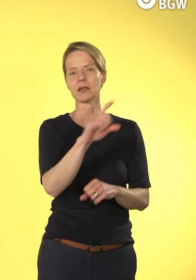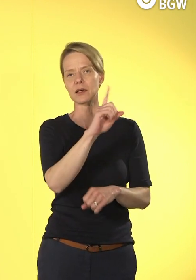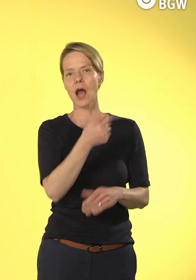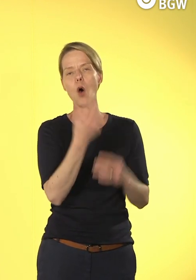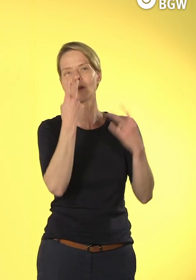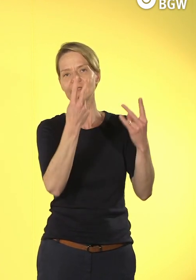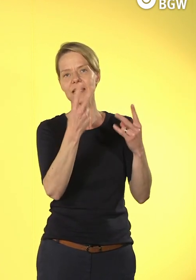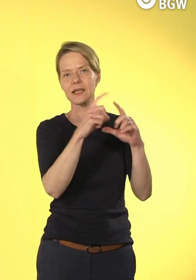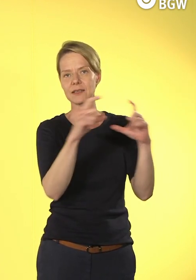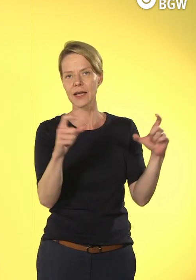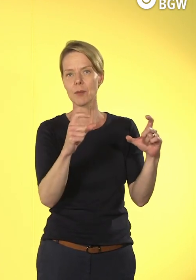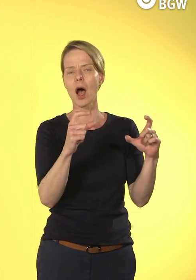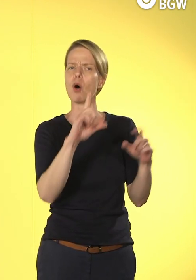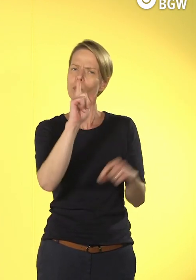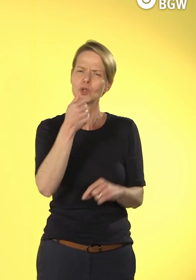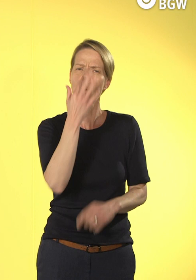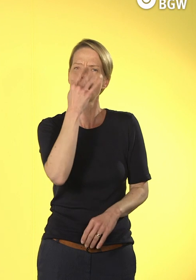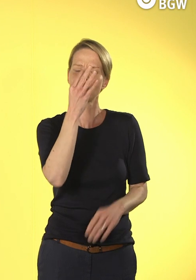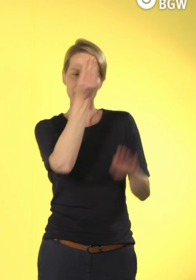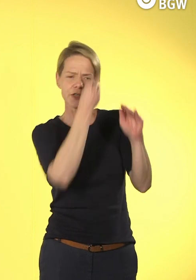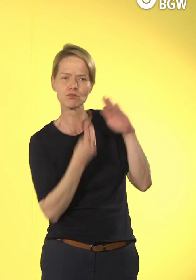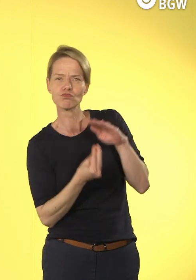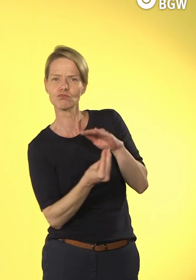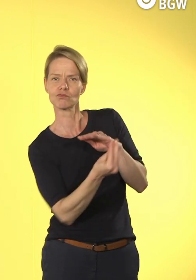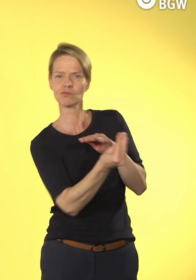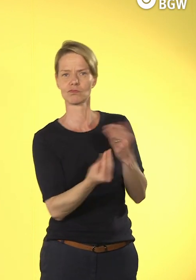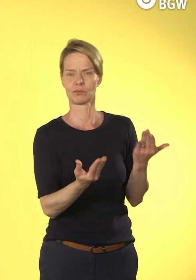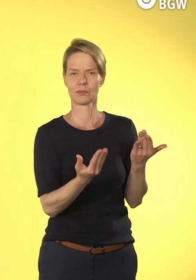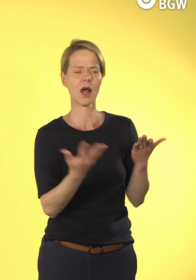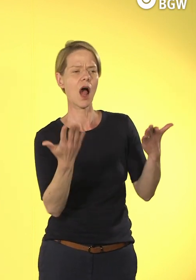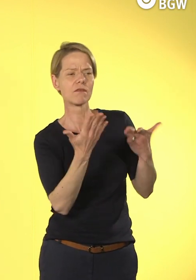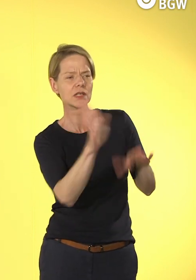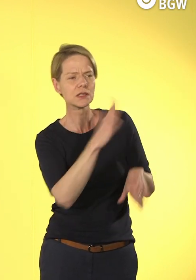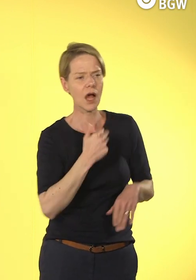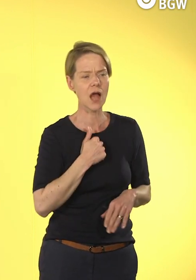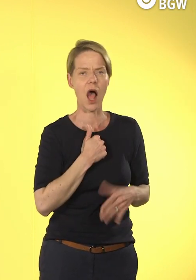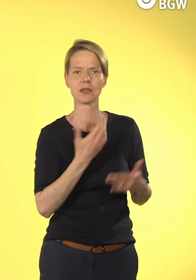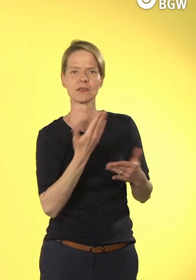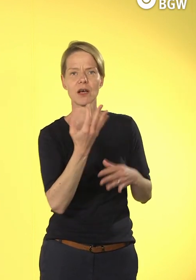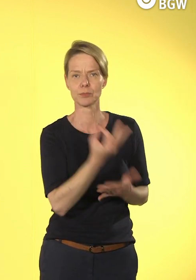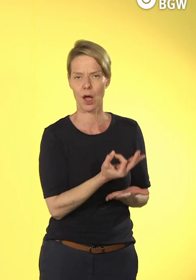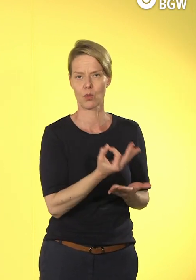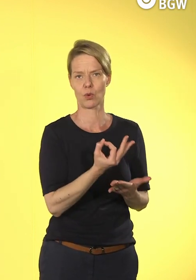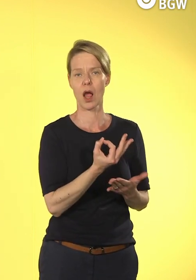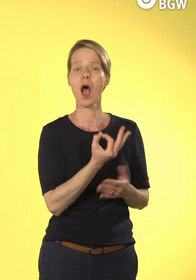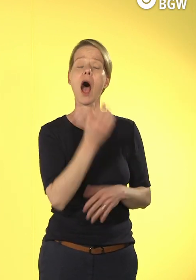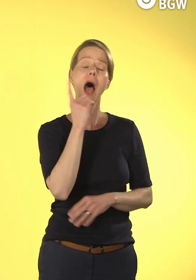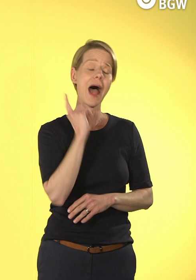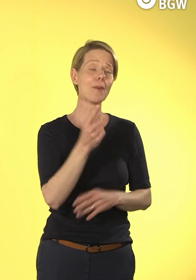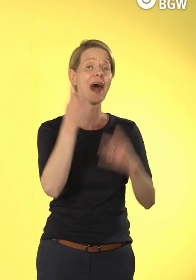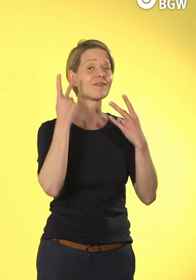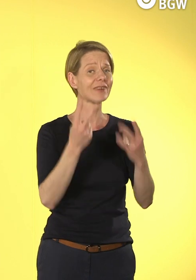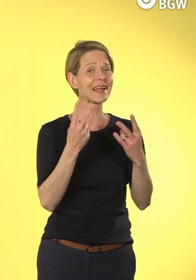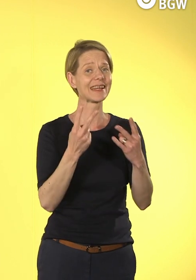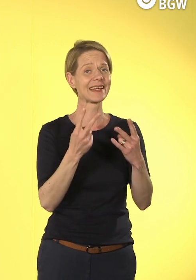auch mit Empathie und anderweitigen sozial-emotionalen Kompetenzen sicherlich einiges machen. Man muss das Thema aber überhaupt erst mal